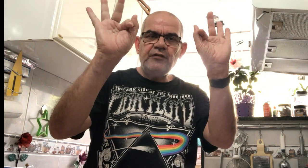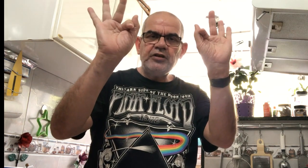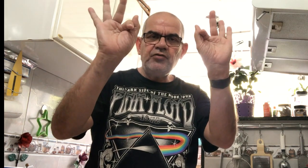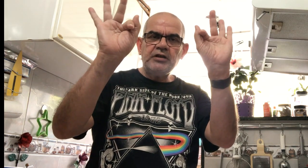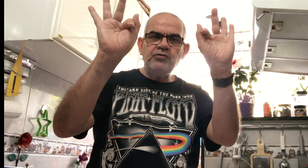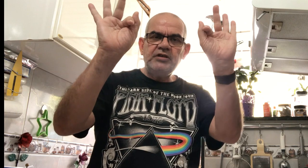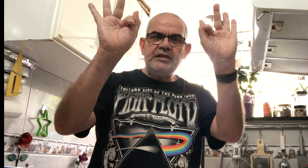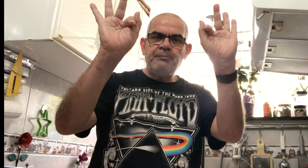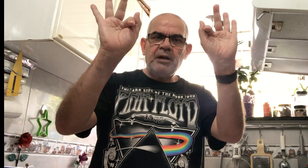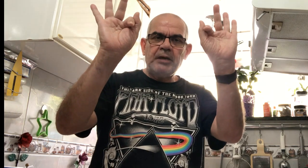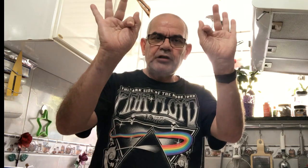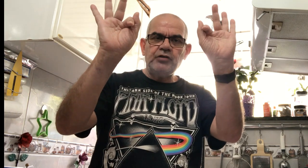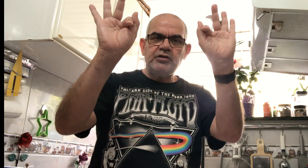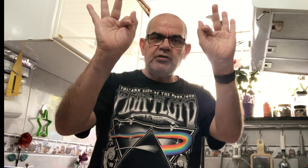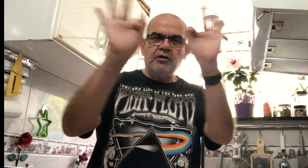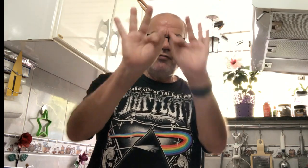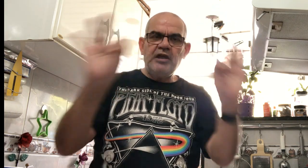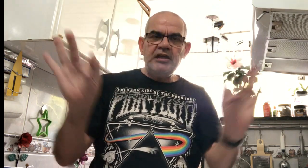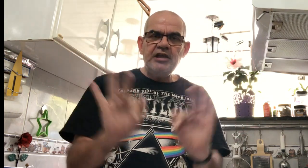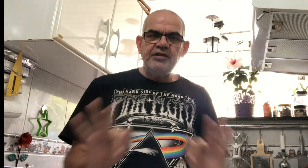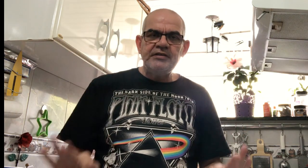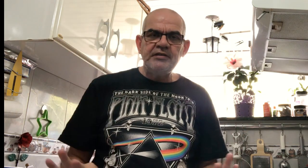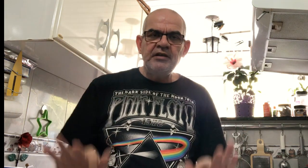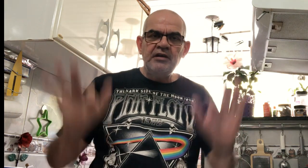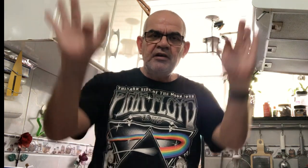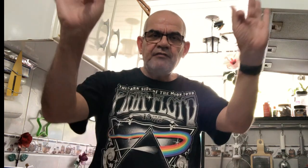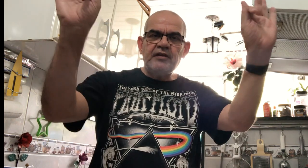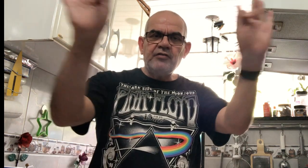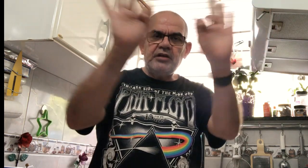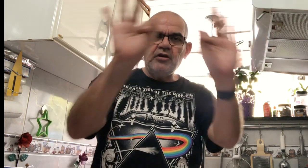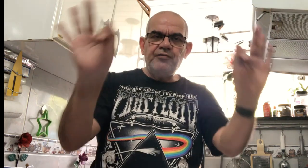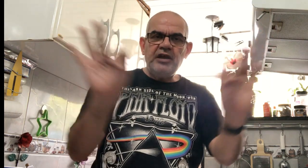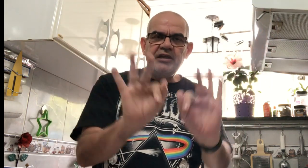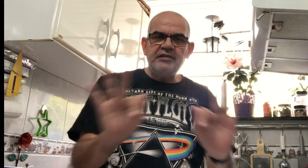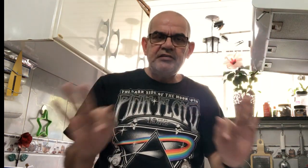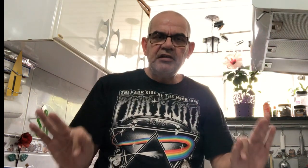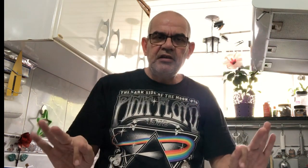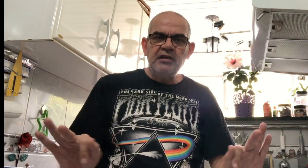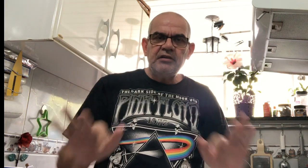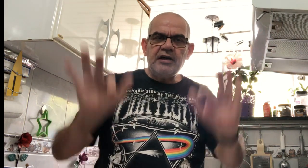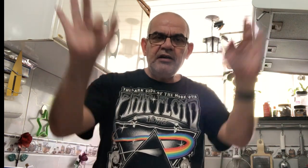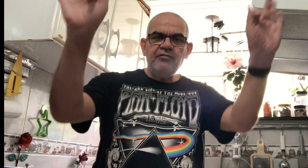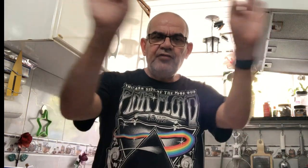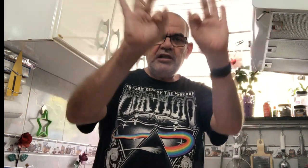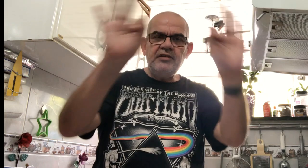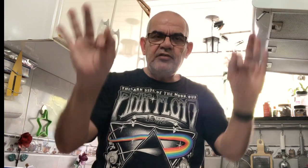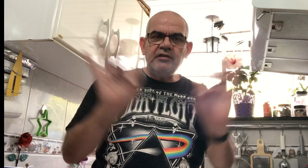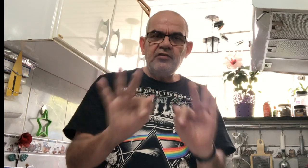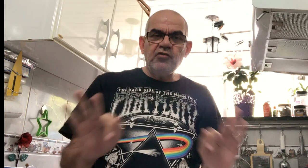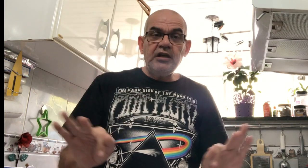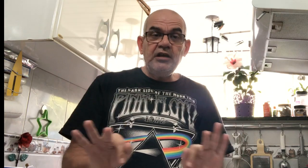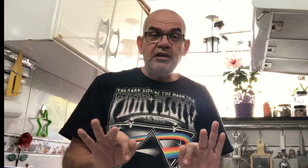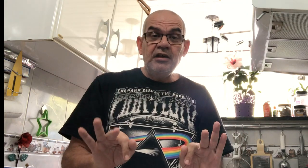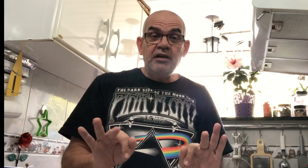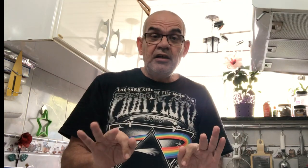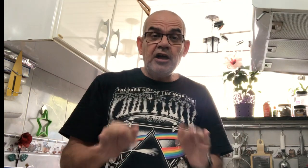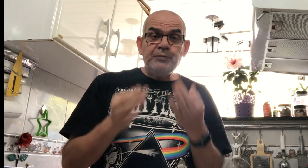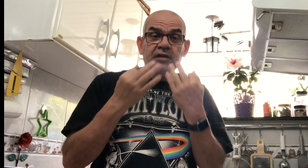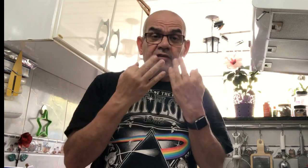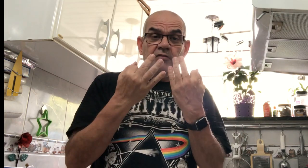vai fazer um sinal de Z para baixo. Assim, Feliz. Façam aí, ó. Feliz. Tá? Feliz. Só que a expressão